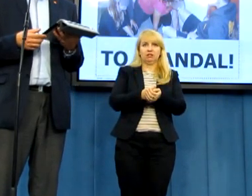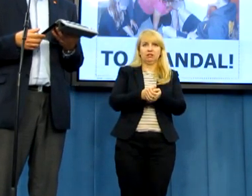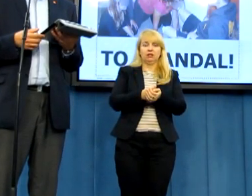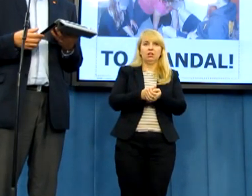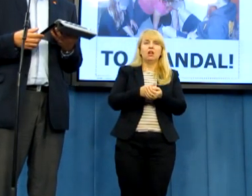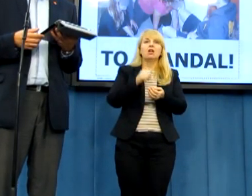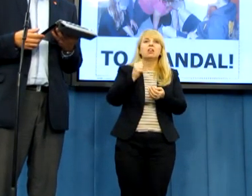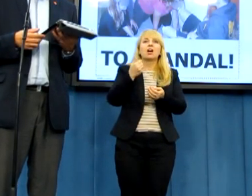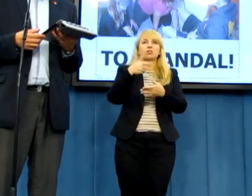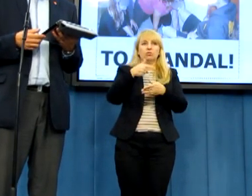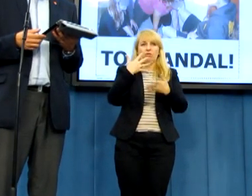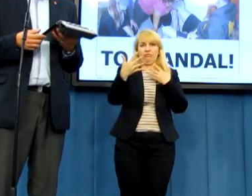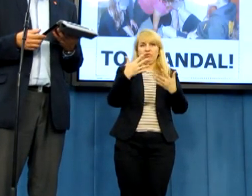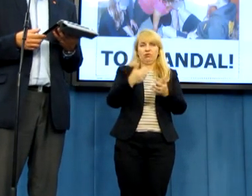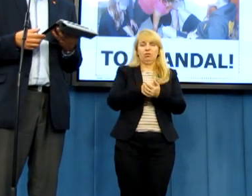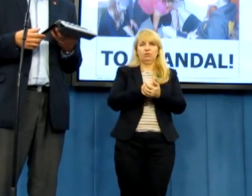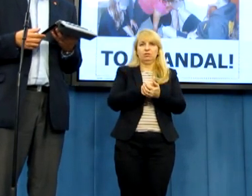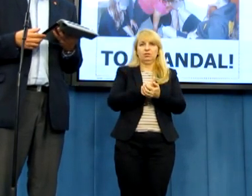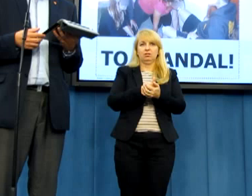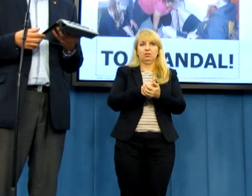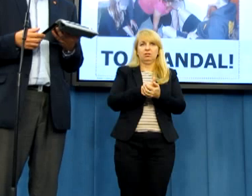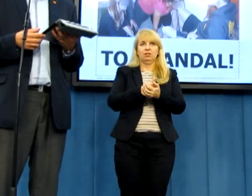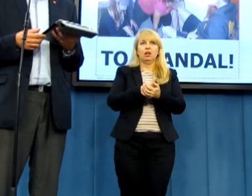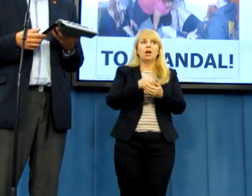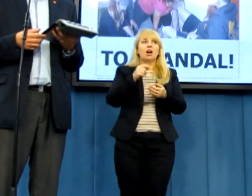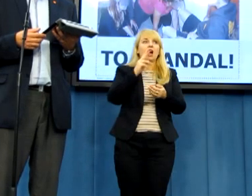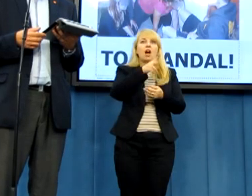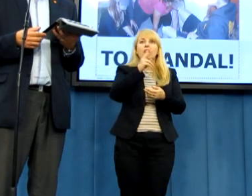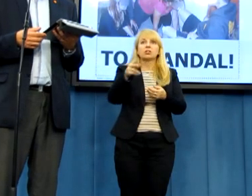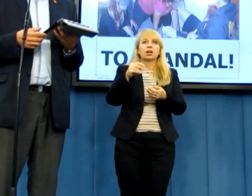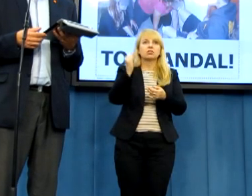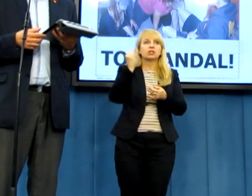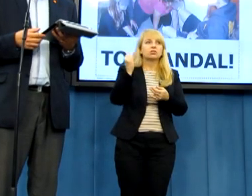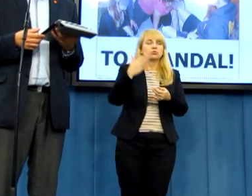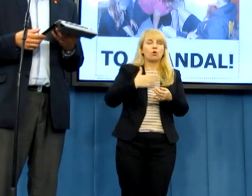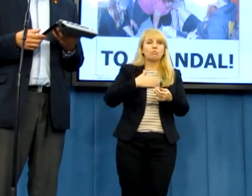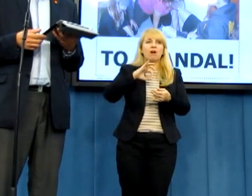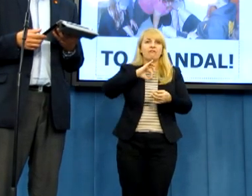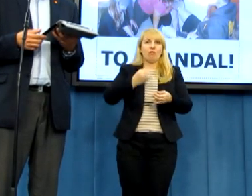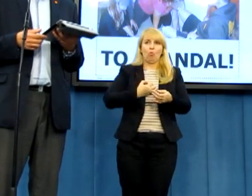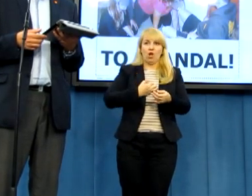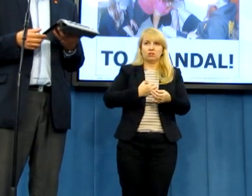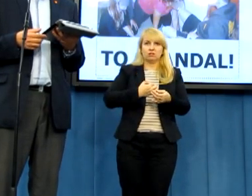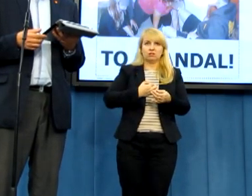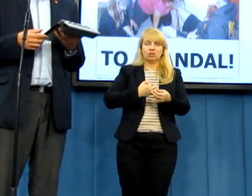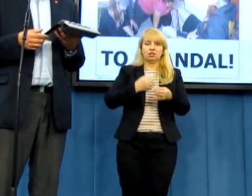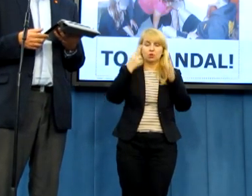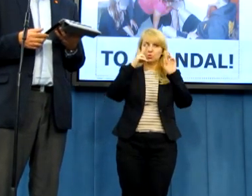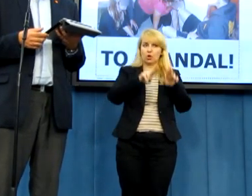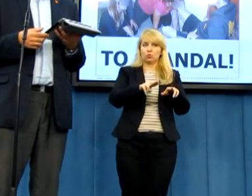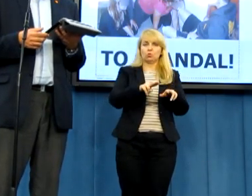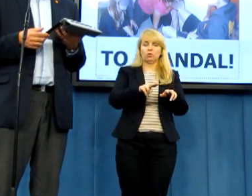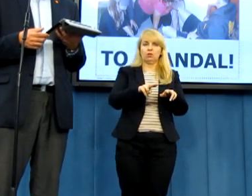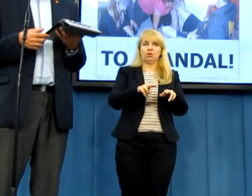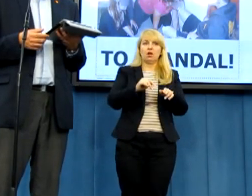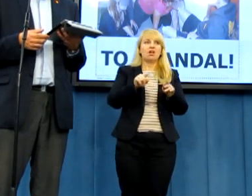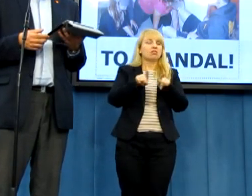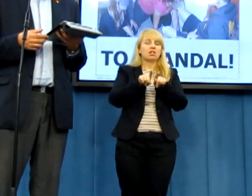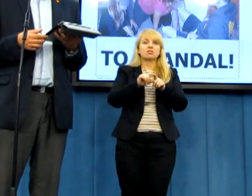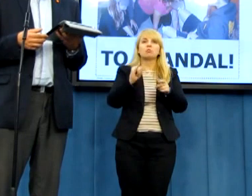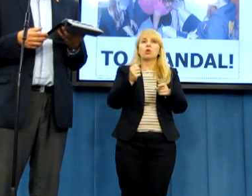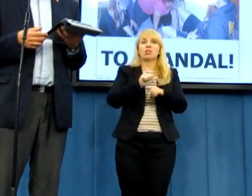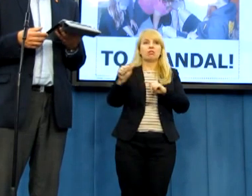godności, które każde dziecko posiada, mimo, że jeszcze nie jest pełnoletnie i o tym powinien wiedzieć każdy nauczyciel, nawet jeżeli nosi